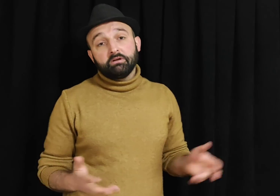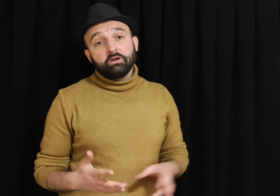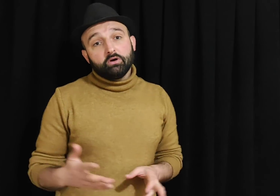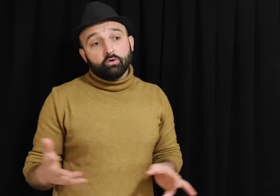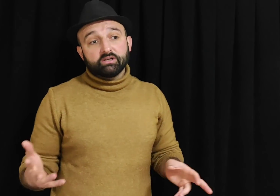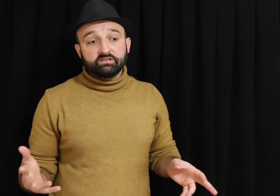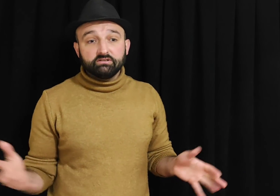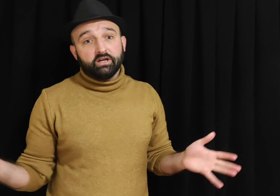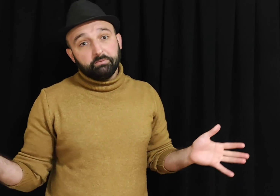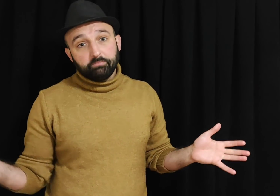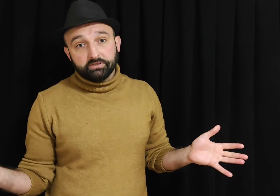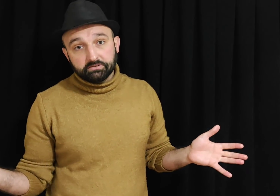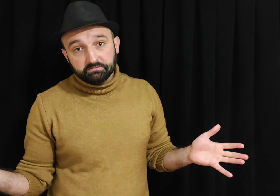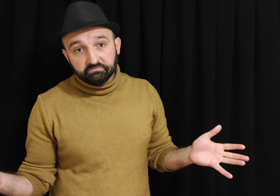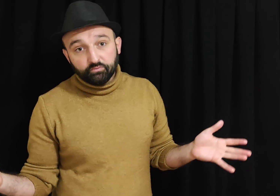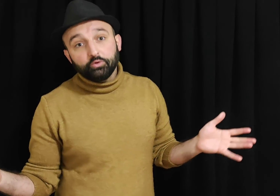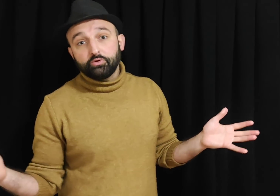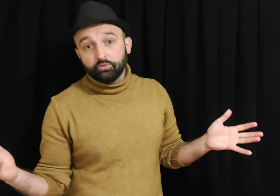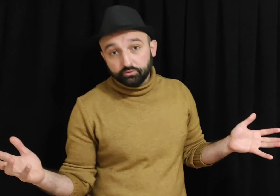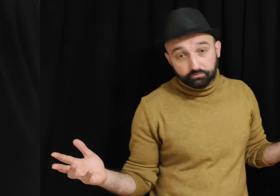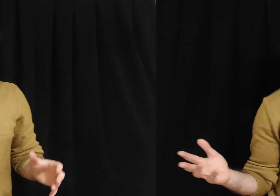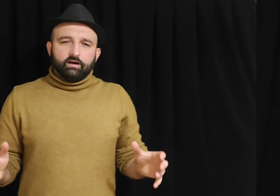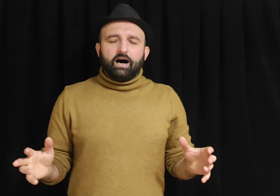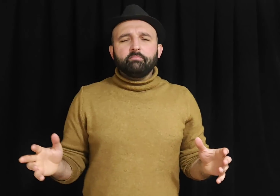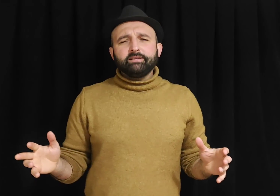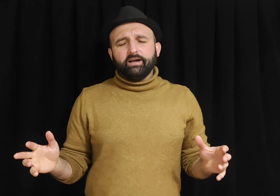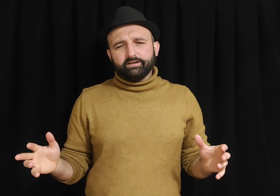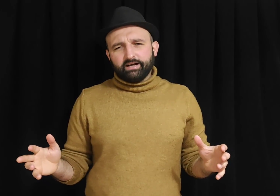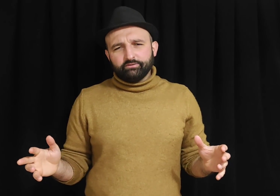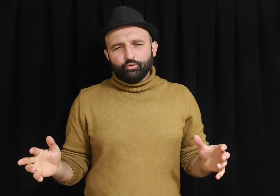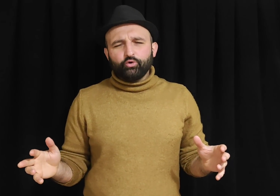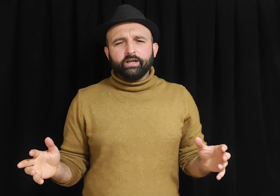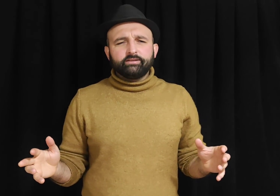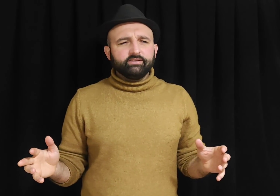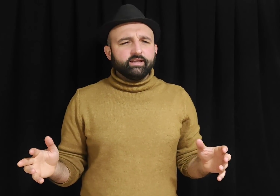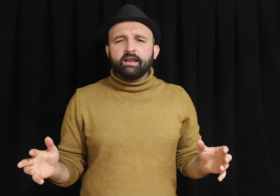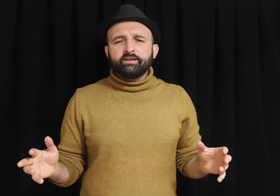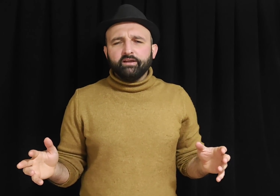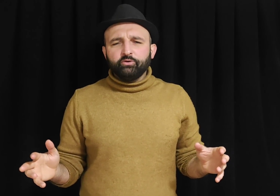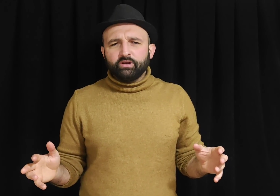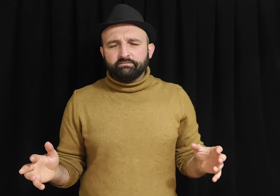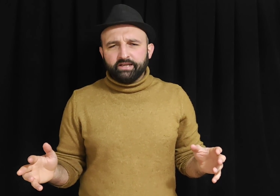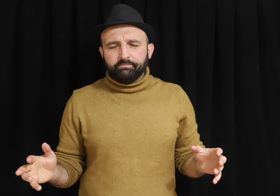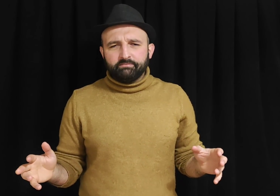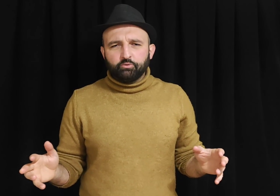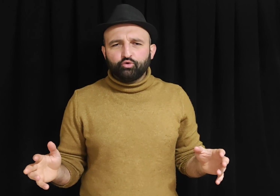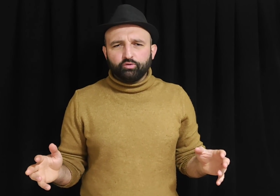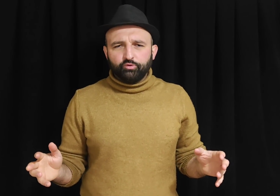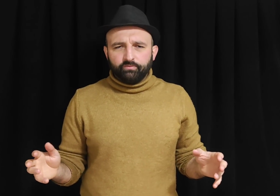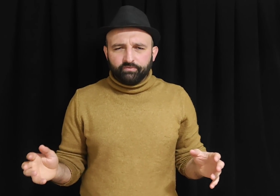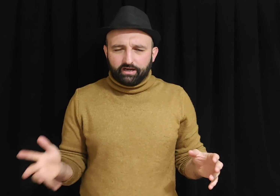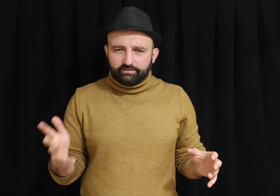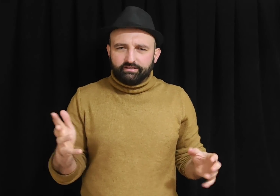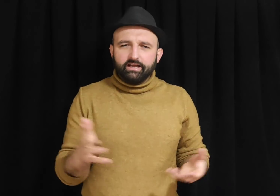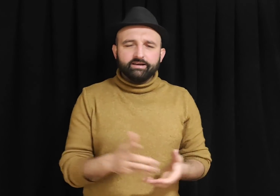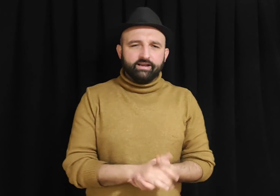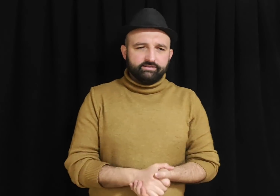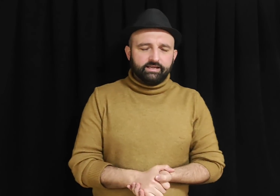orasını Tayyip bilir. Düşündüreceğiz. Ahmet Hakan, Hürriyet'in genel yayın yönetmeni mi, müdürü mü artık her neyse